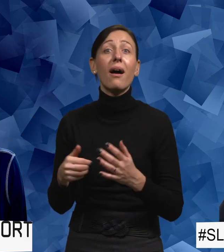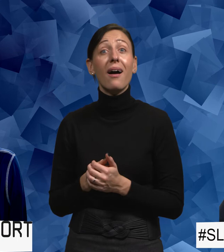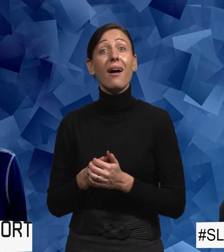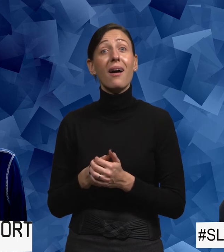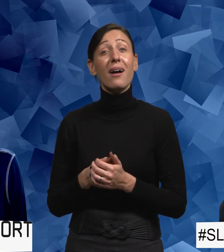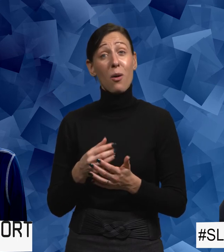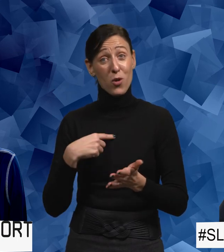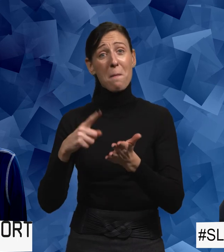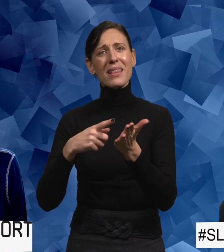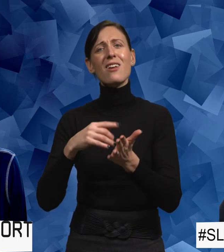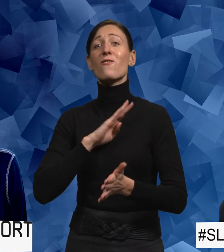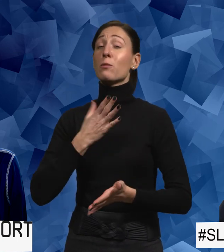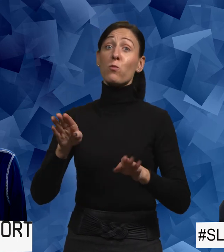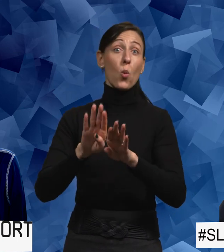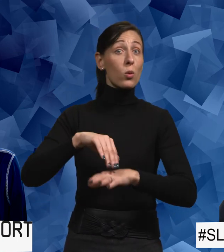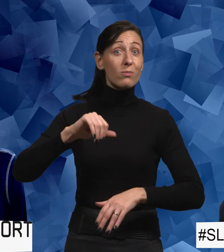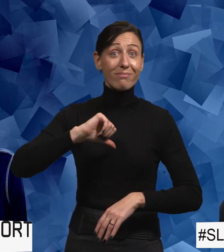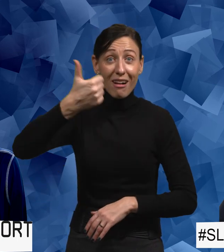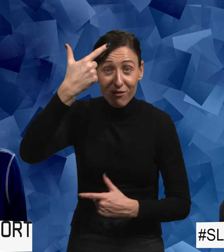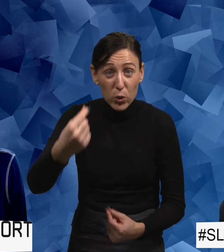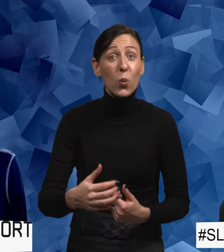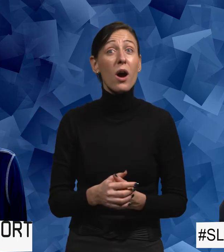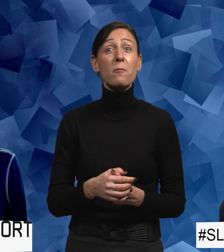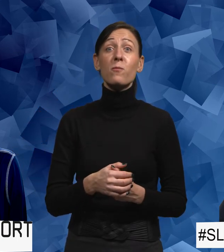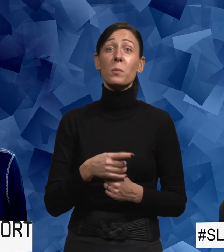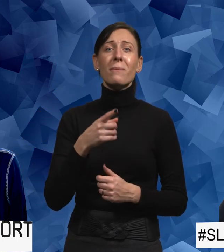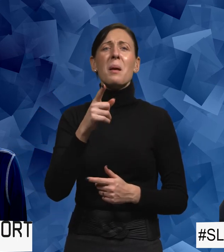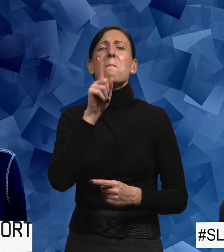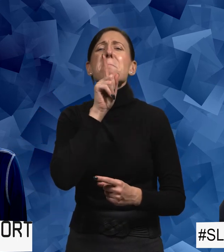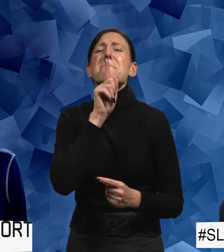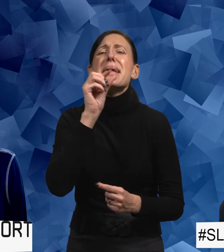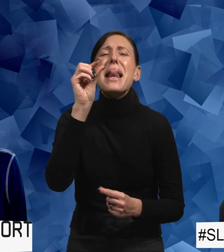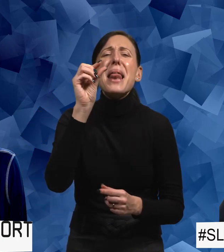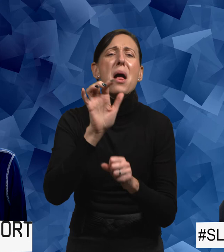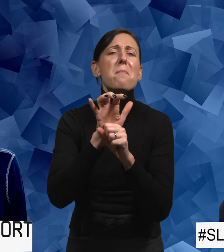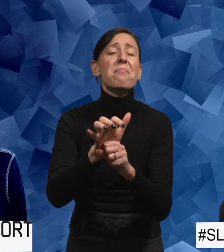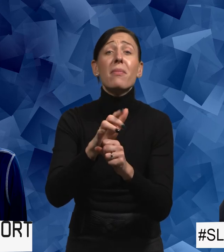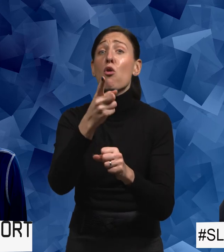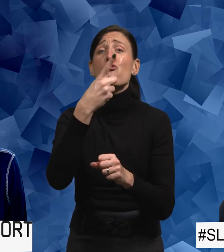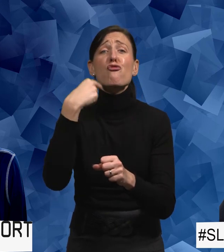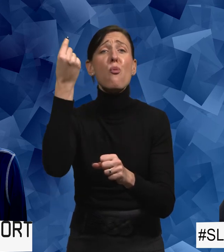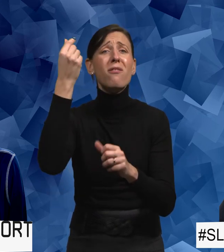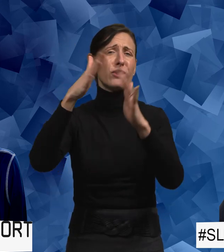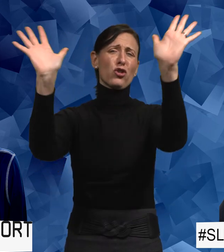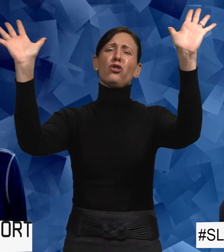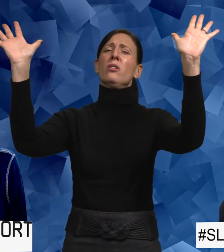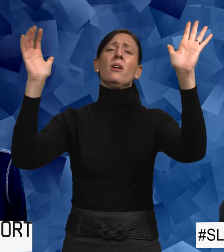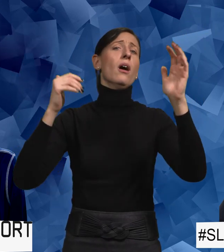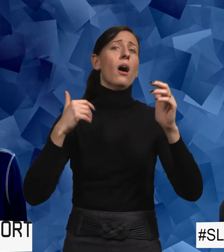menar det finns ju dåligt självförtroende. Du behöver inte ha något det minsta lilla, du kanske bara är rödhårig. Alltså så. Alltså det är så